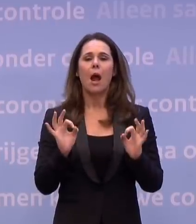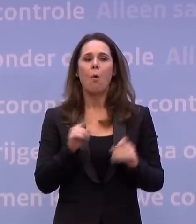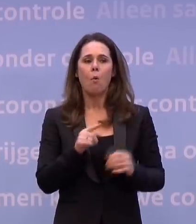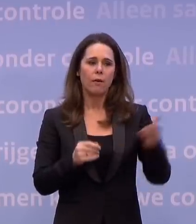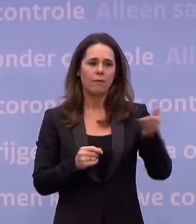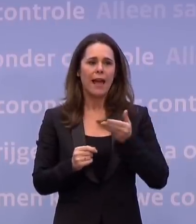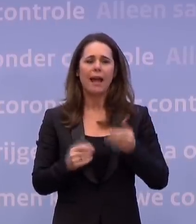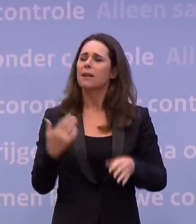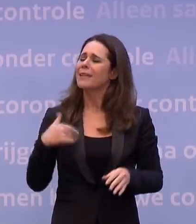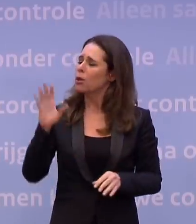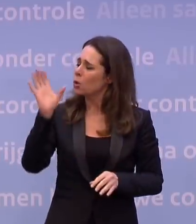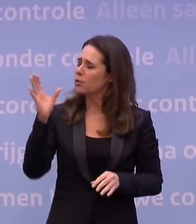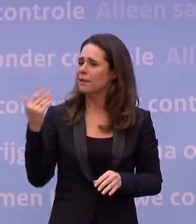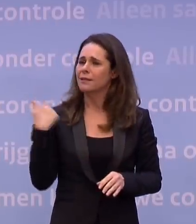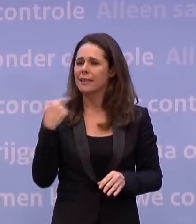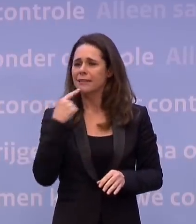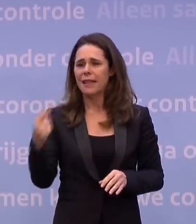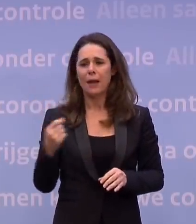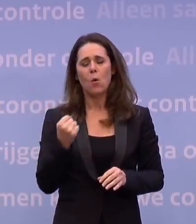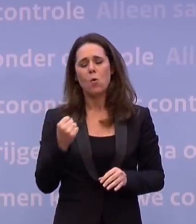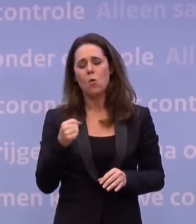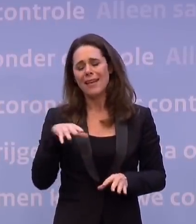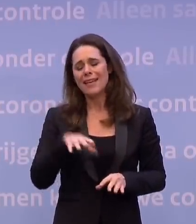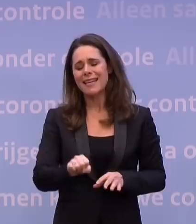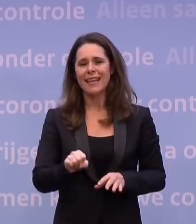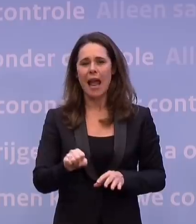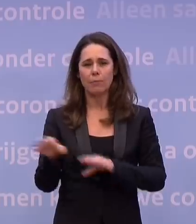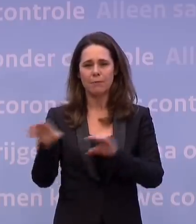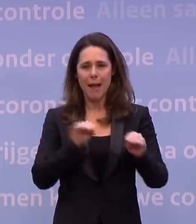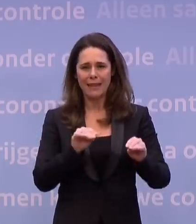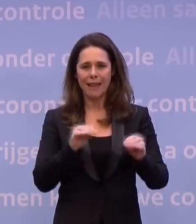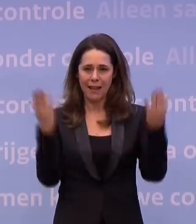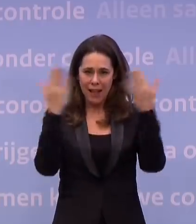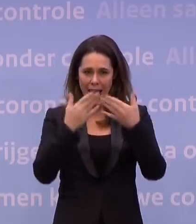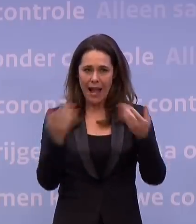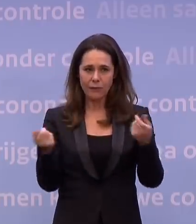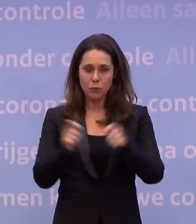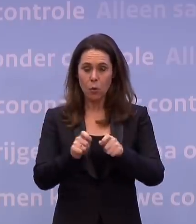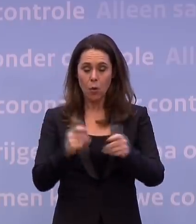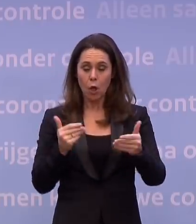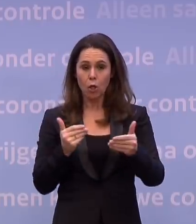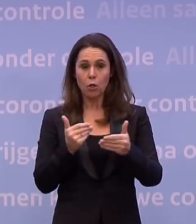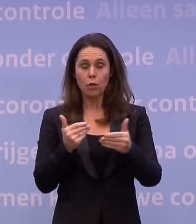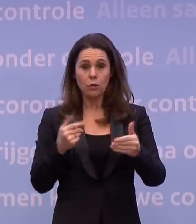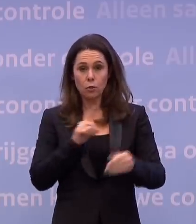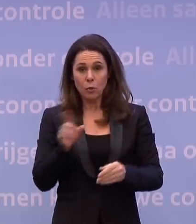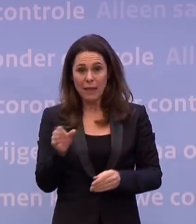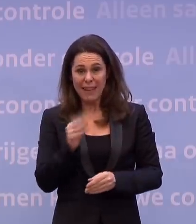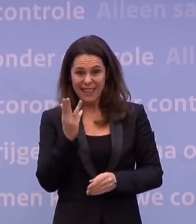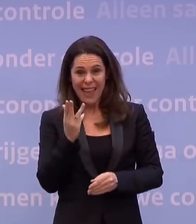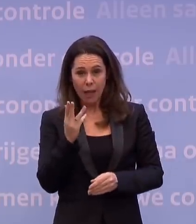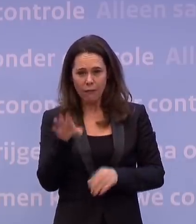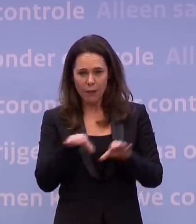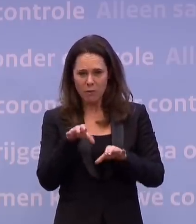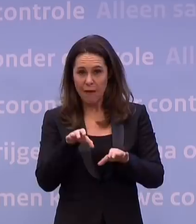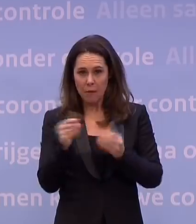dat u hoopte dat de meest ingrijpende maatregel, de avondklok tot en met 9 februari, niet langer duurt. Er